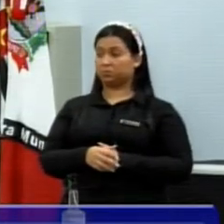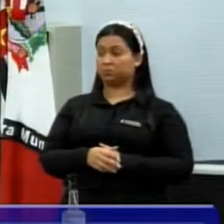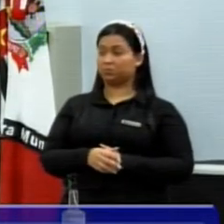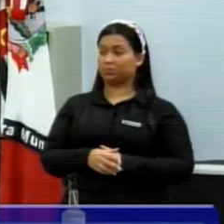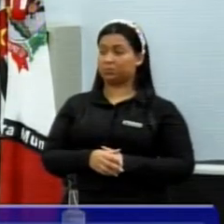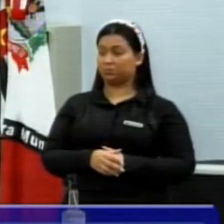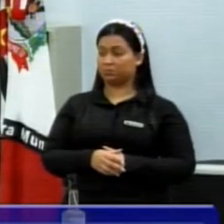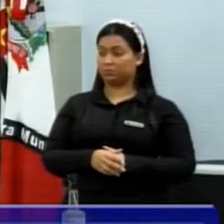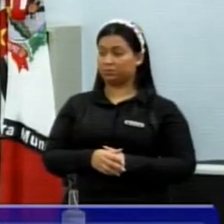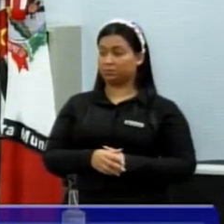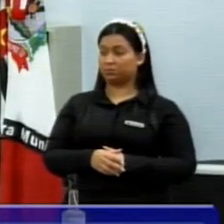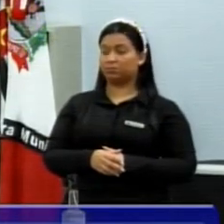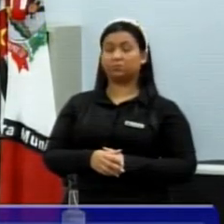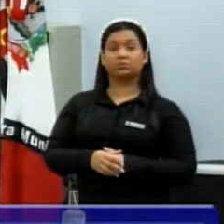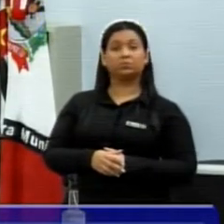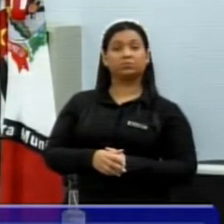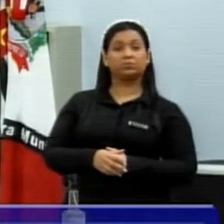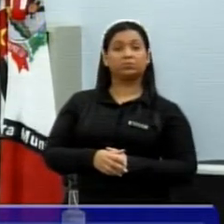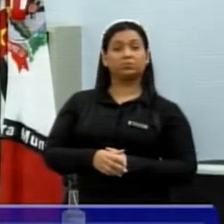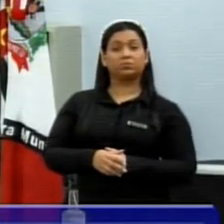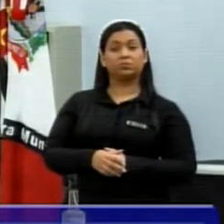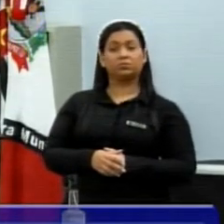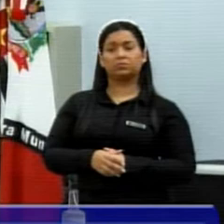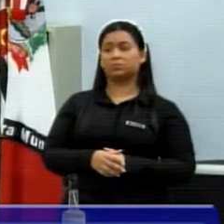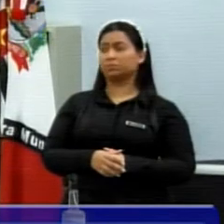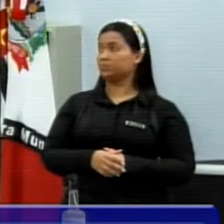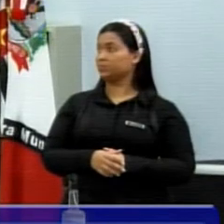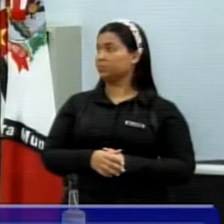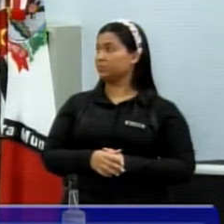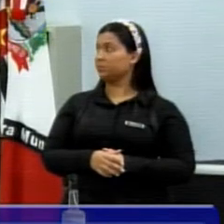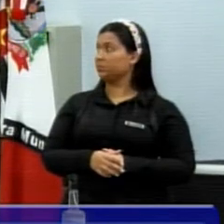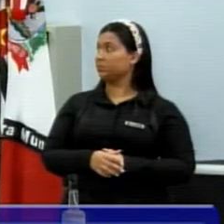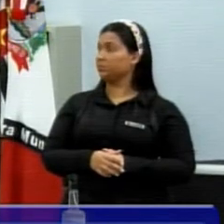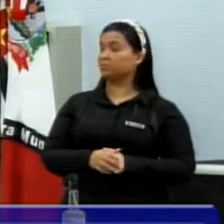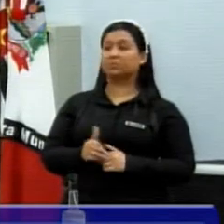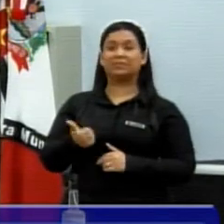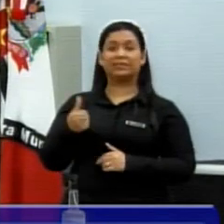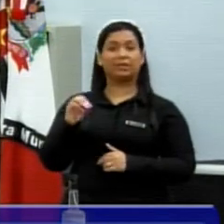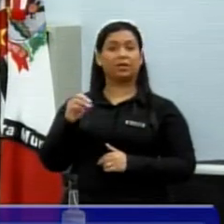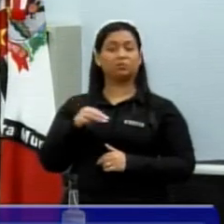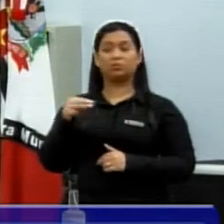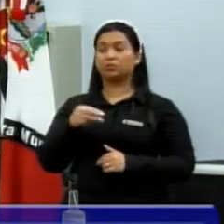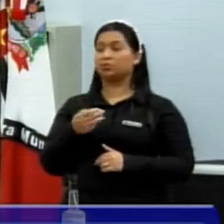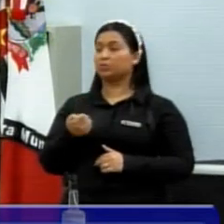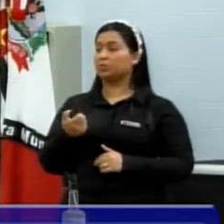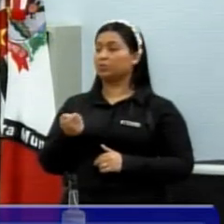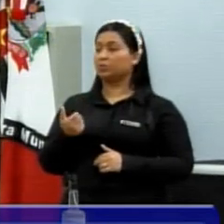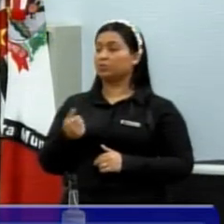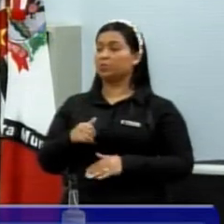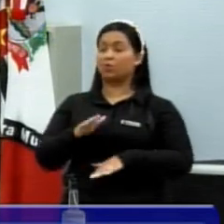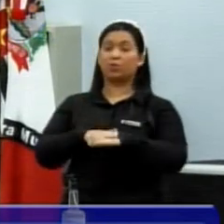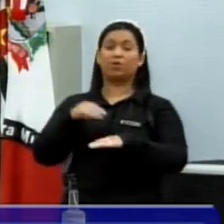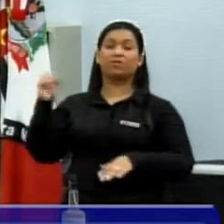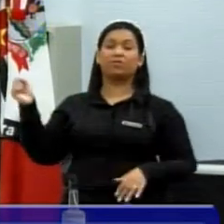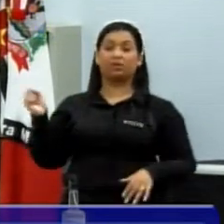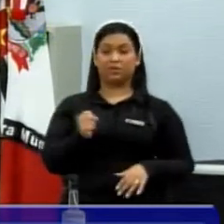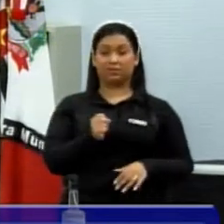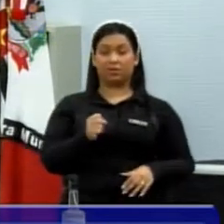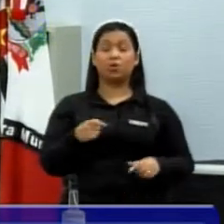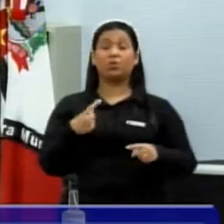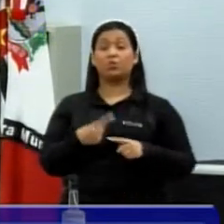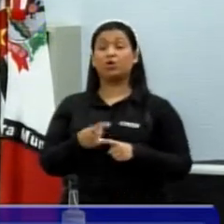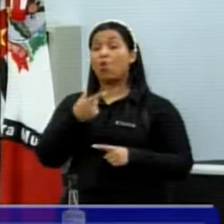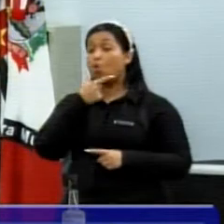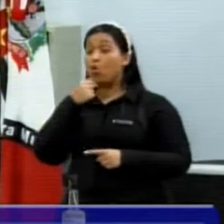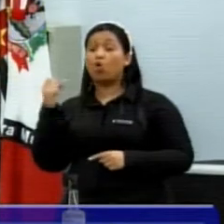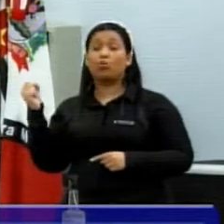tivéssemos 10 minutos, eu acho muito pouco, para que faça a convocação. Porque traz o